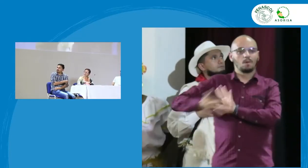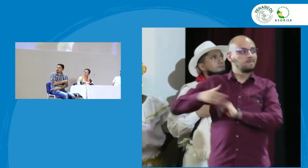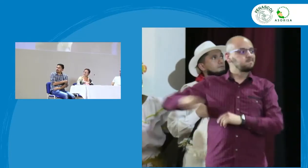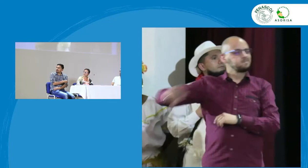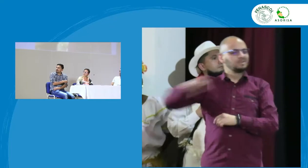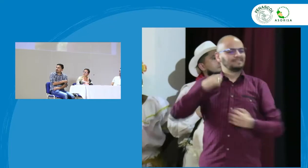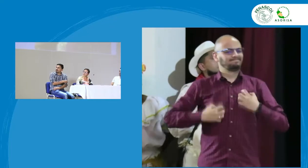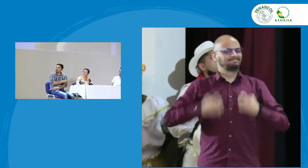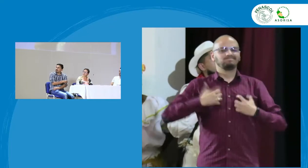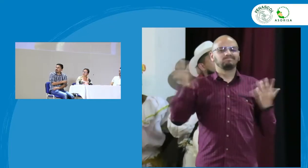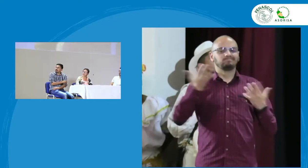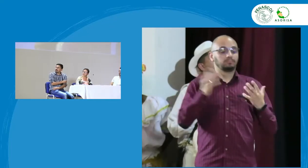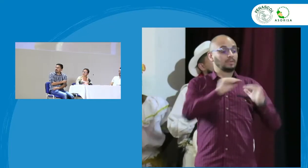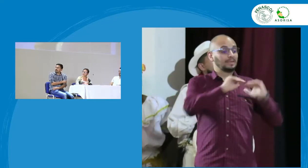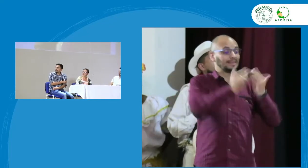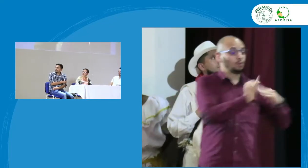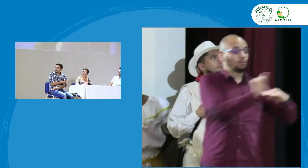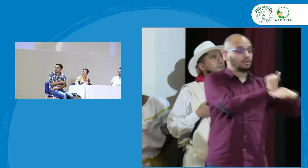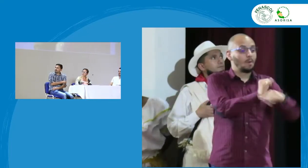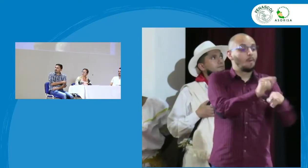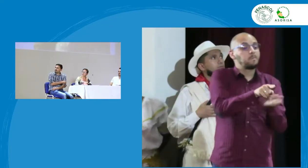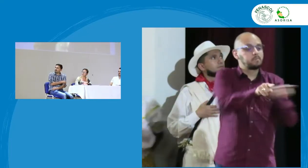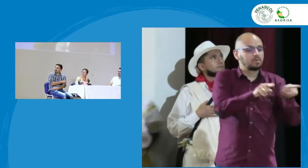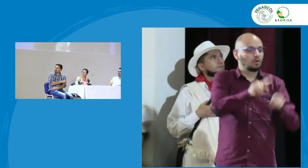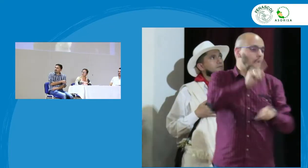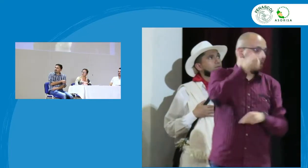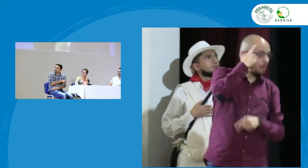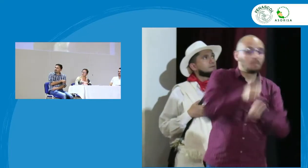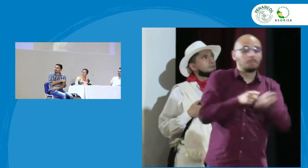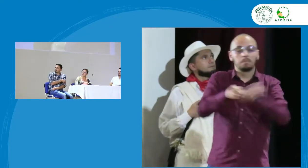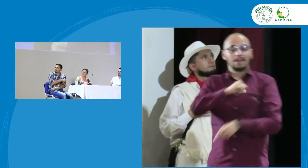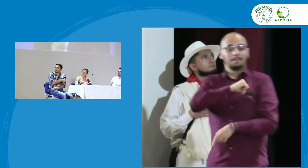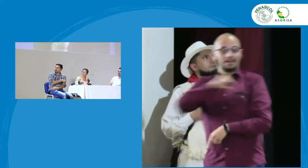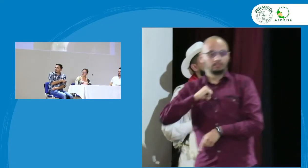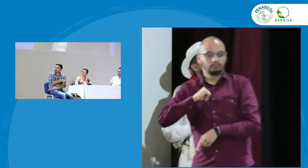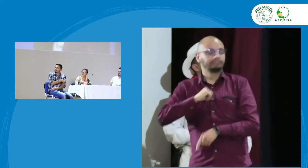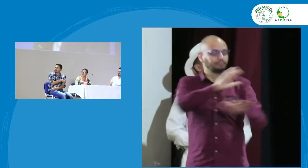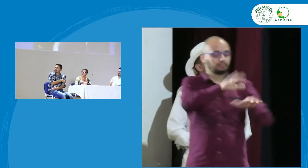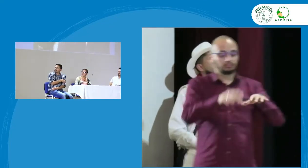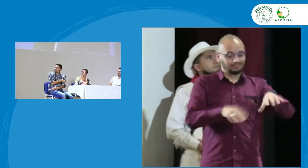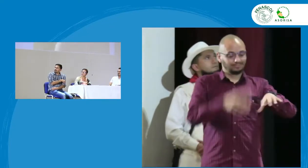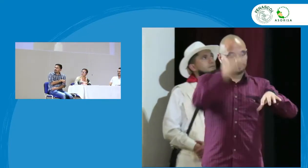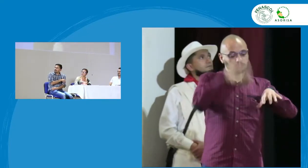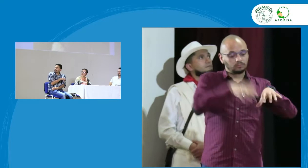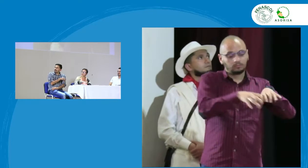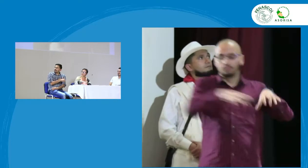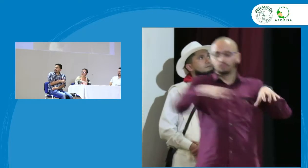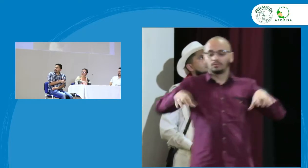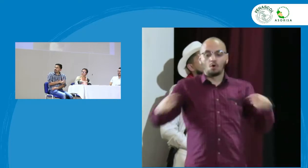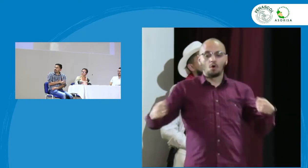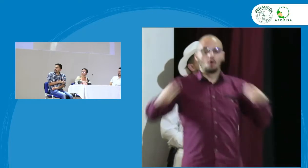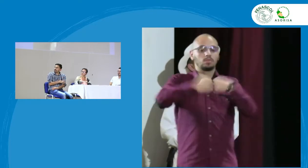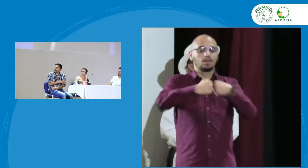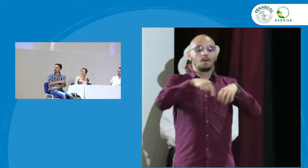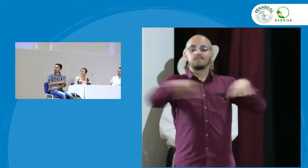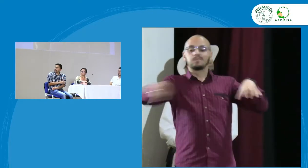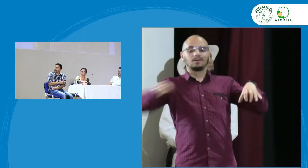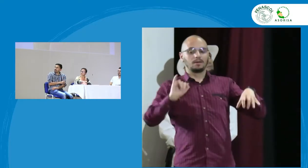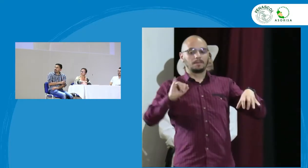desacuerdo y creo que es un sentir de todos los modelos lingüísticos que tenemos dentro de las instituciones educativas ya sean públicas o privadas